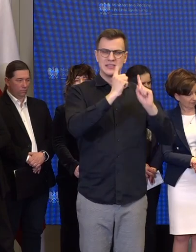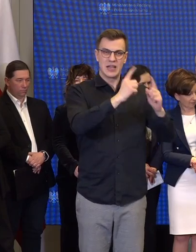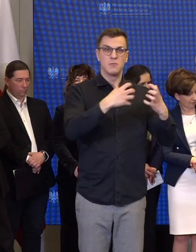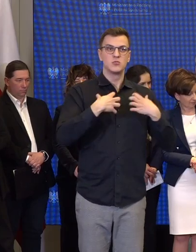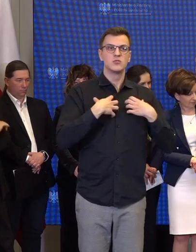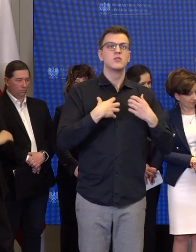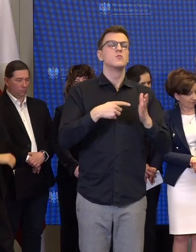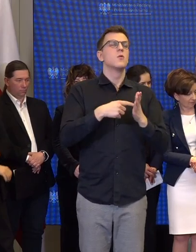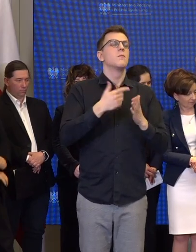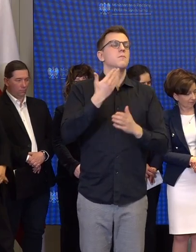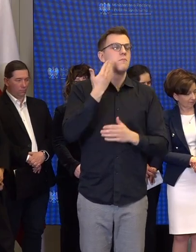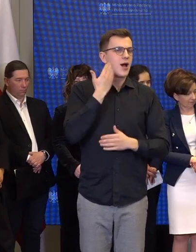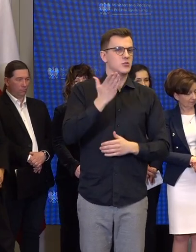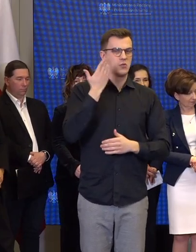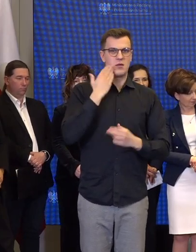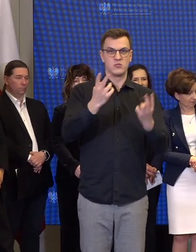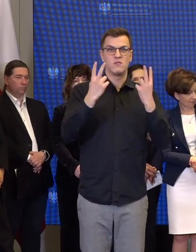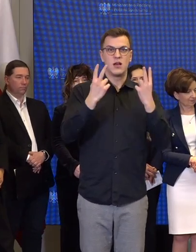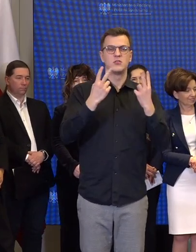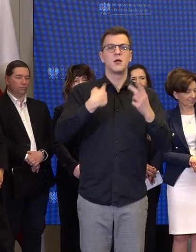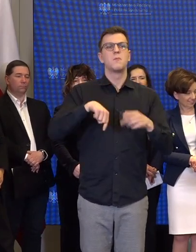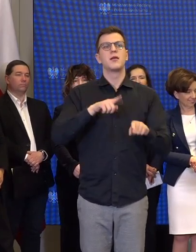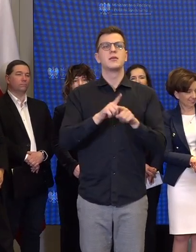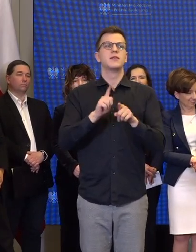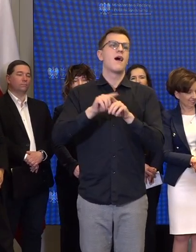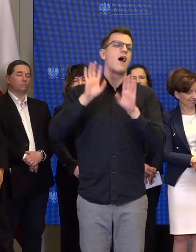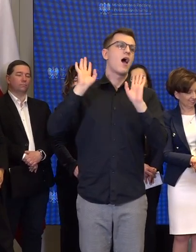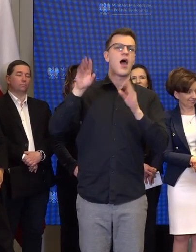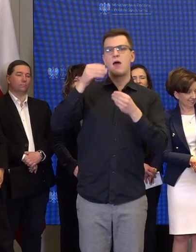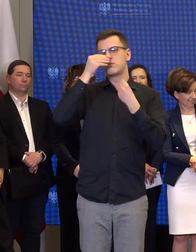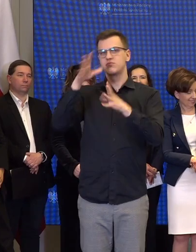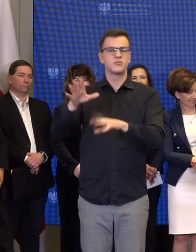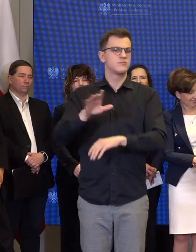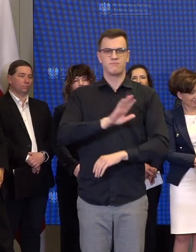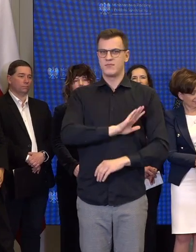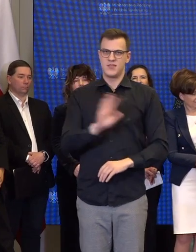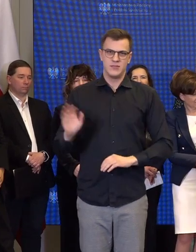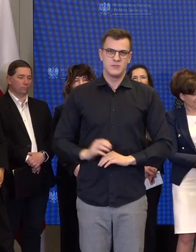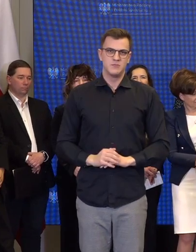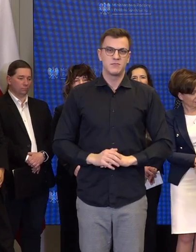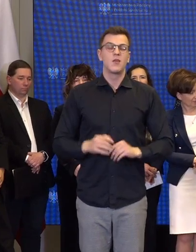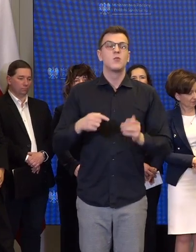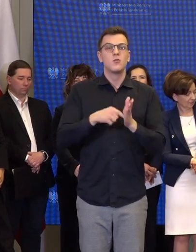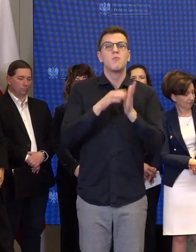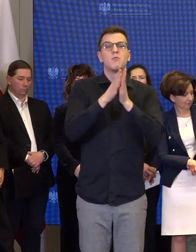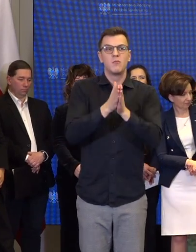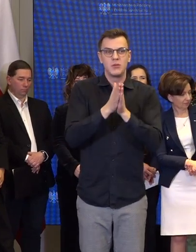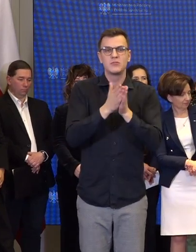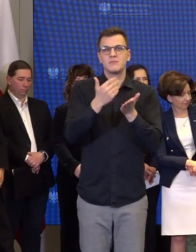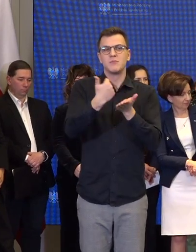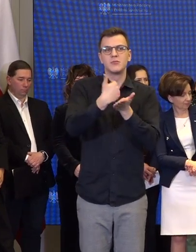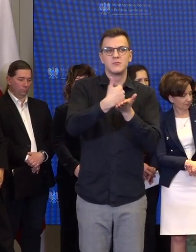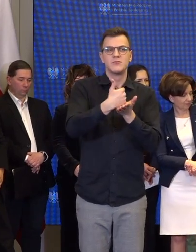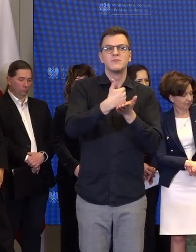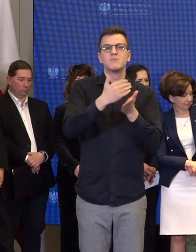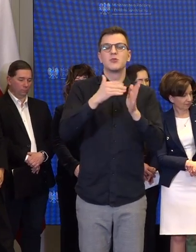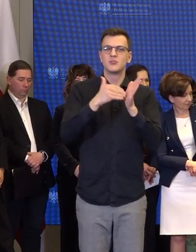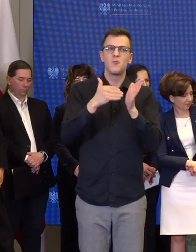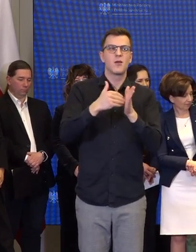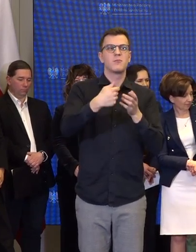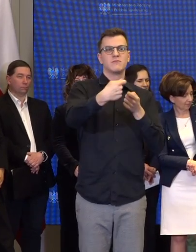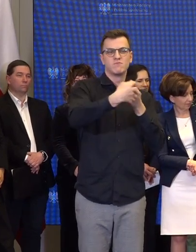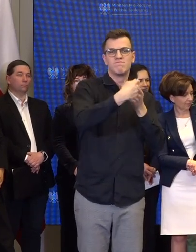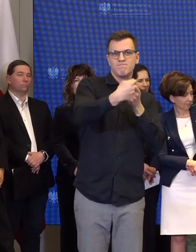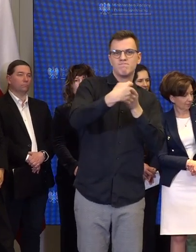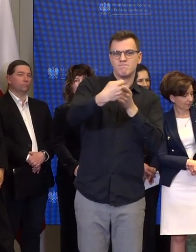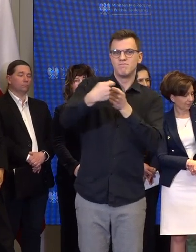bardzo ważna i nie odpuścimy. Także potrzebujemy też sojuszników i sojuszniczki, osoby, które